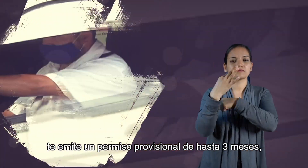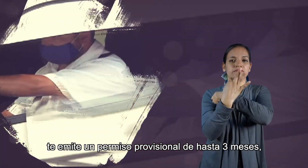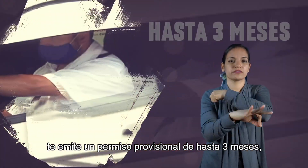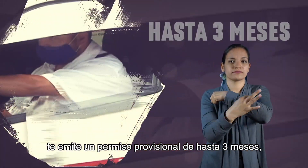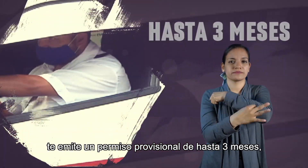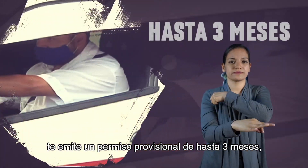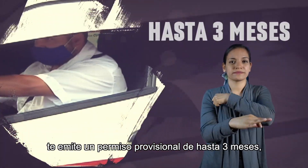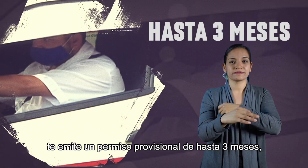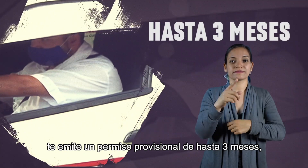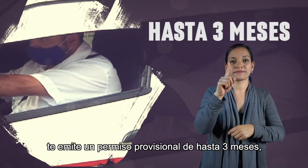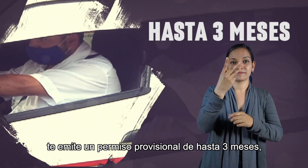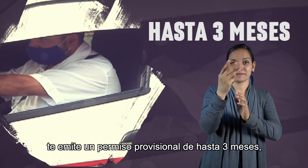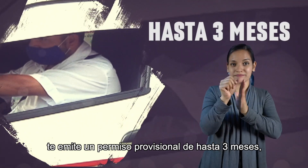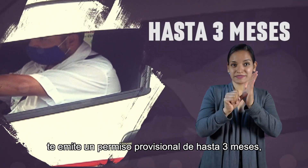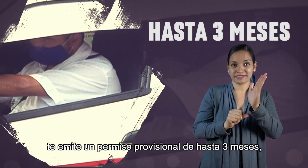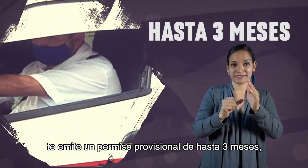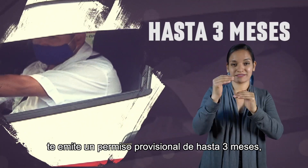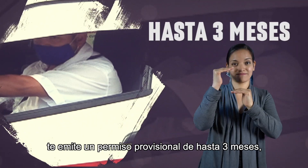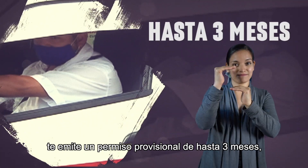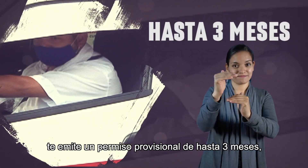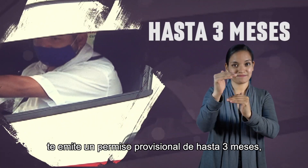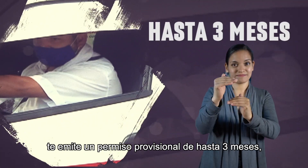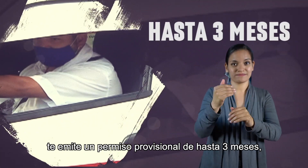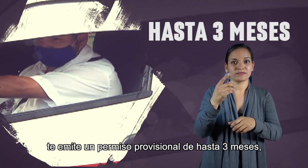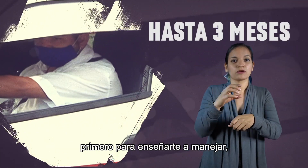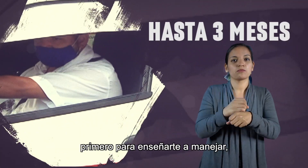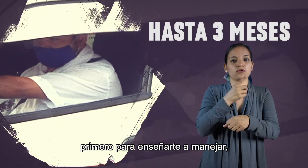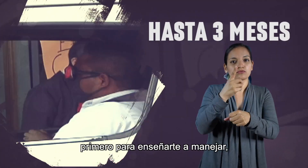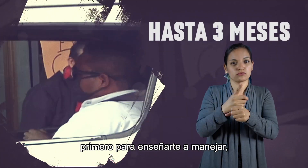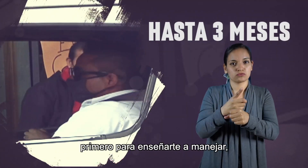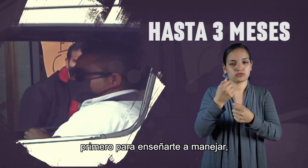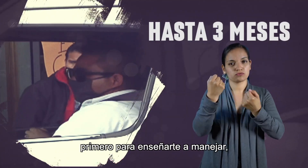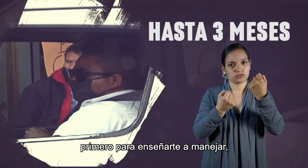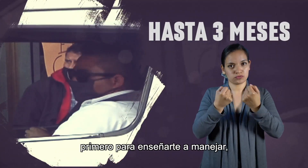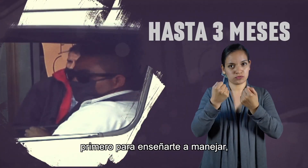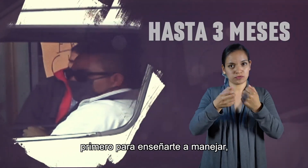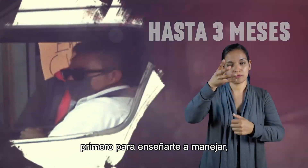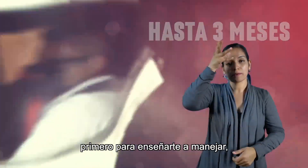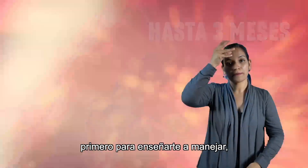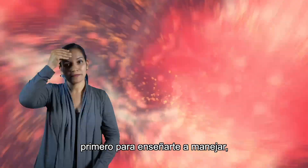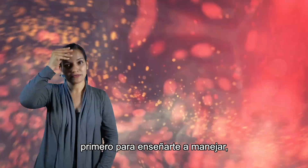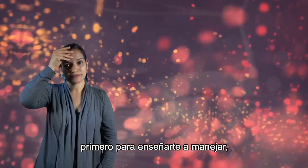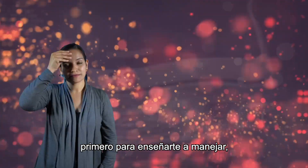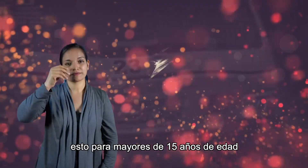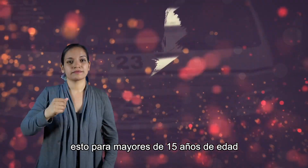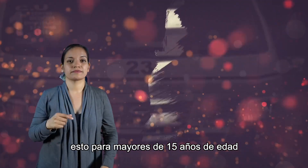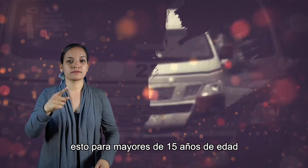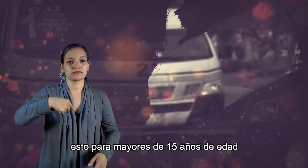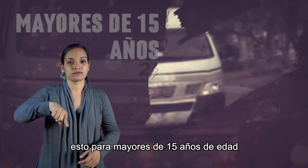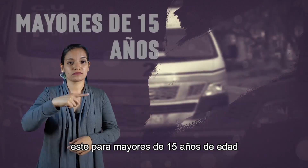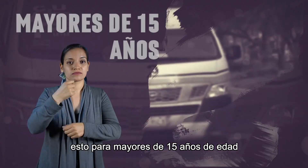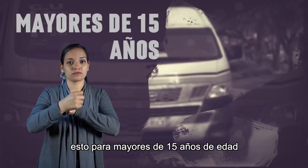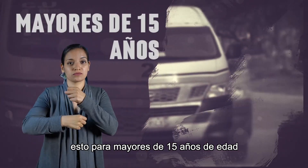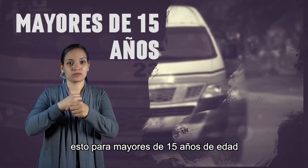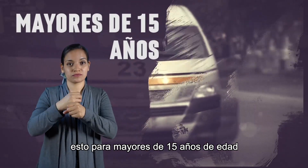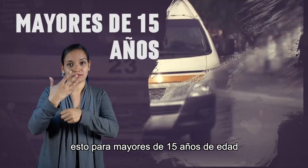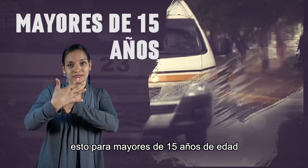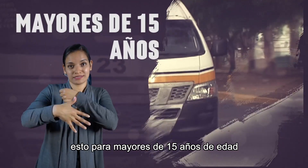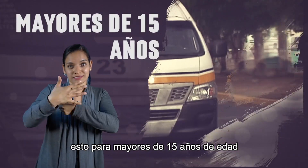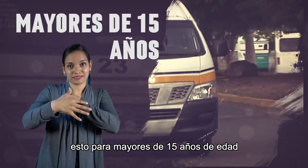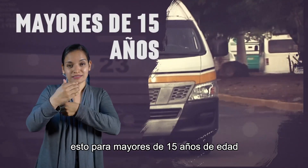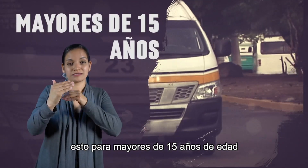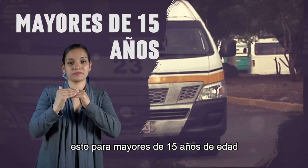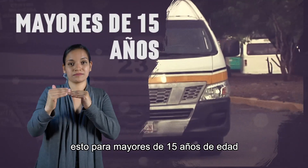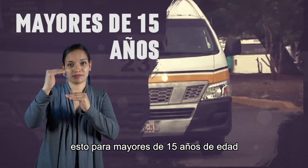te emite un permiso provisional de hasta tres meses, primero para enseñarte a manejar, esto